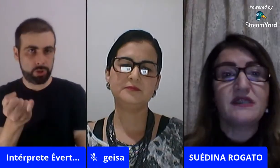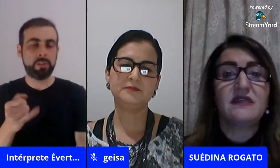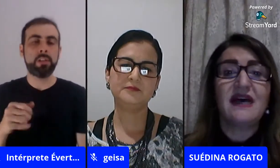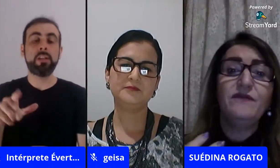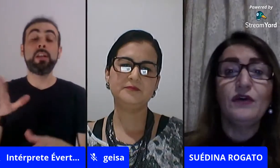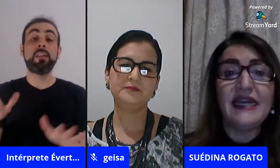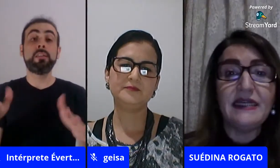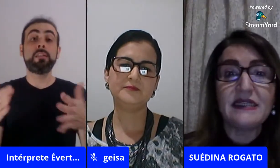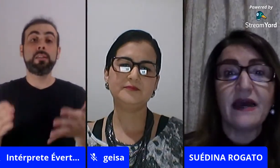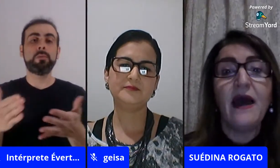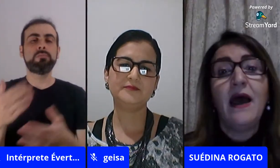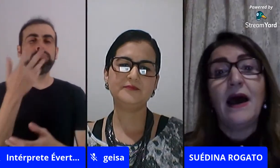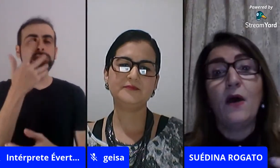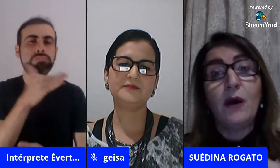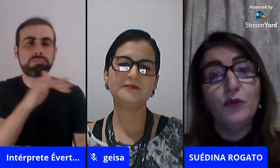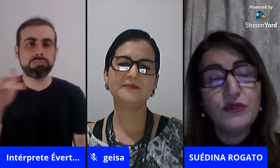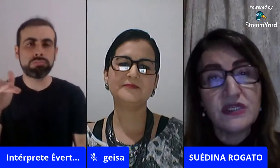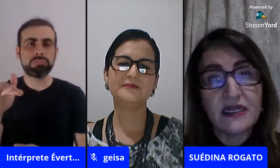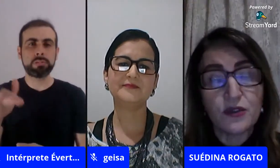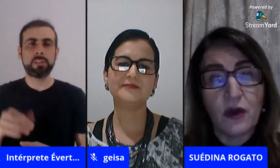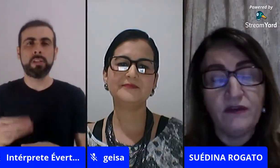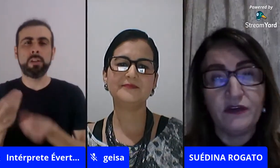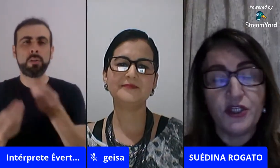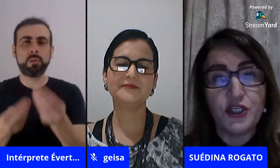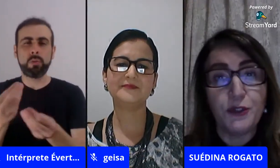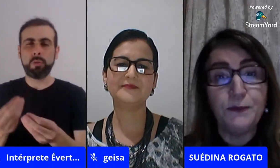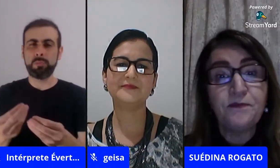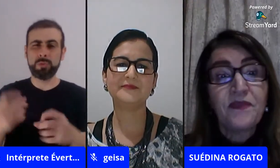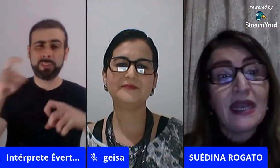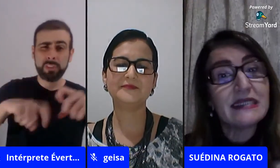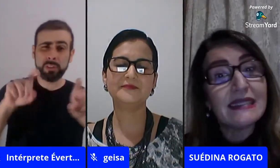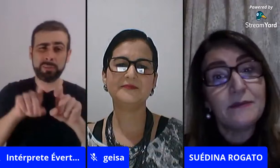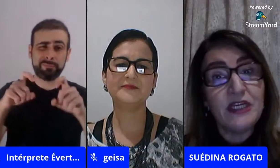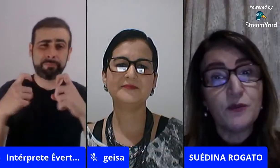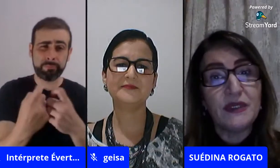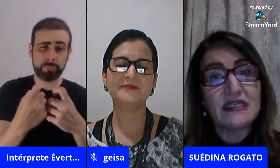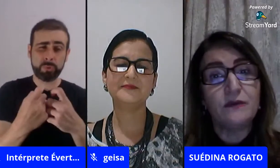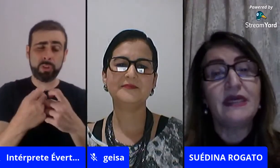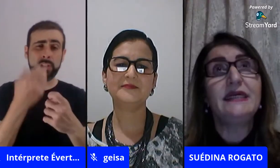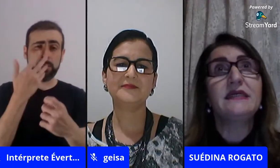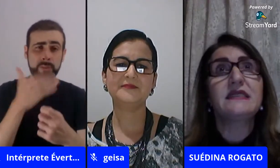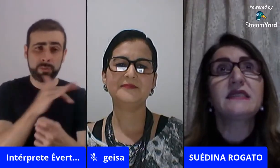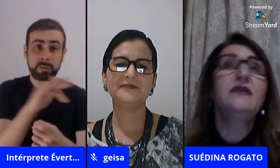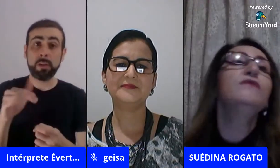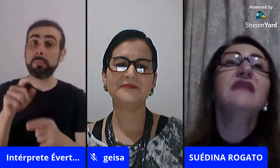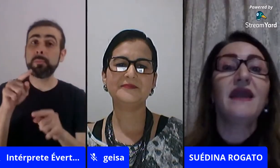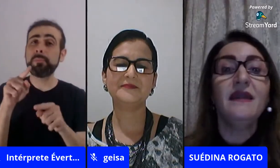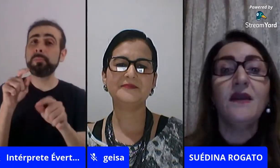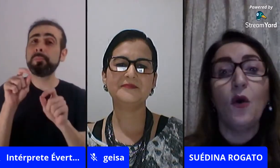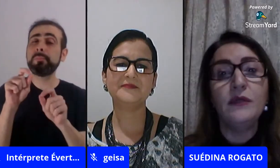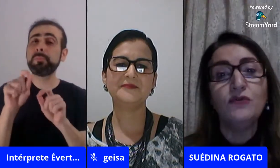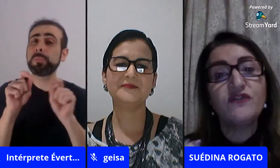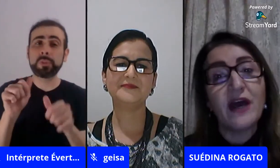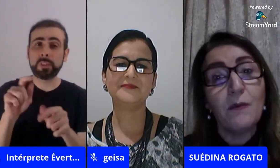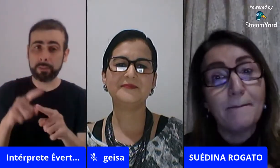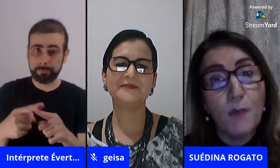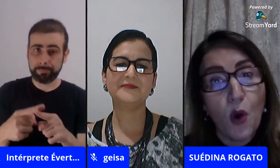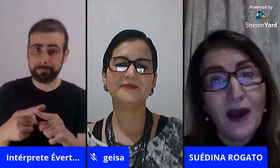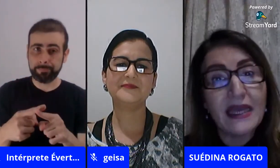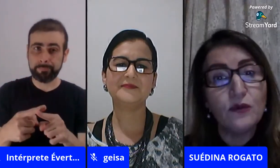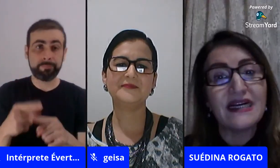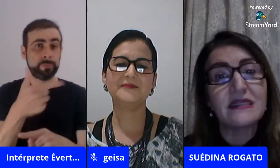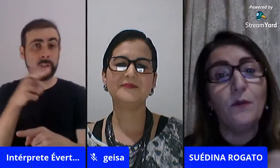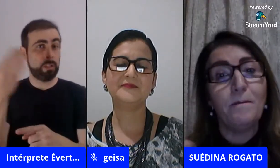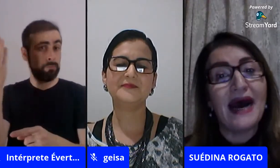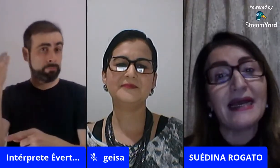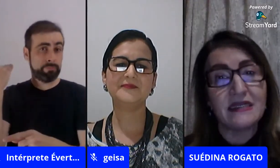expostas à violência, ao abuso sexual infantil, exatamente porque são crianças que não têm ou não tiveram